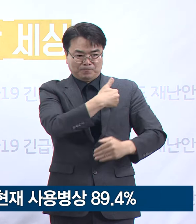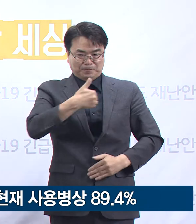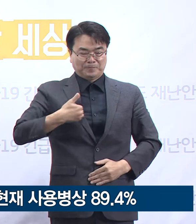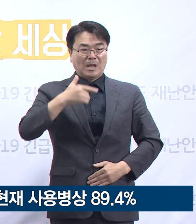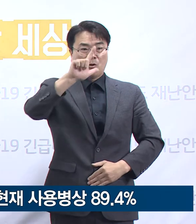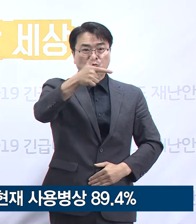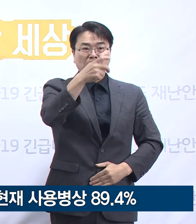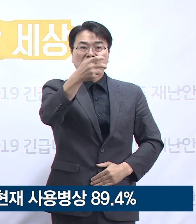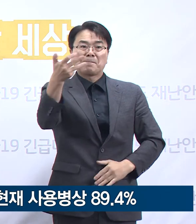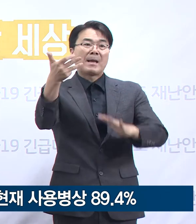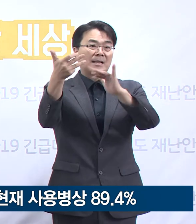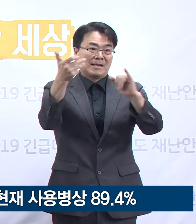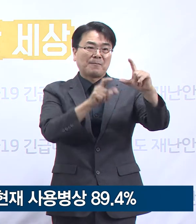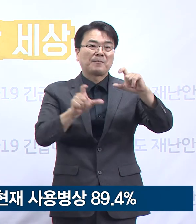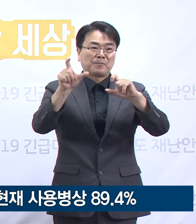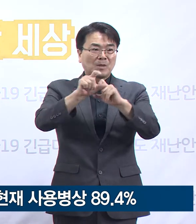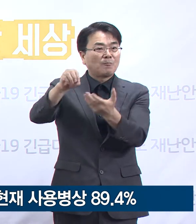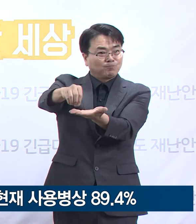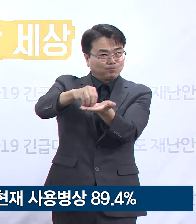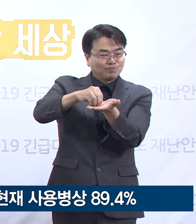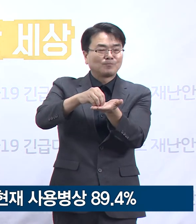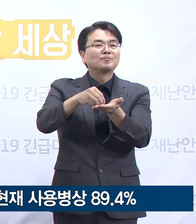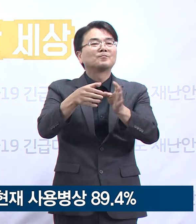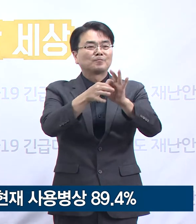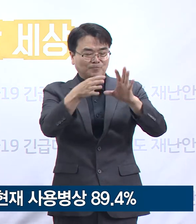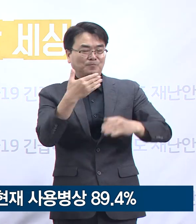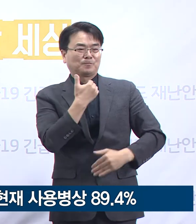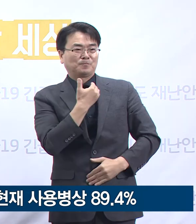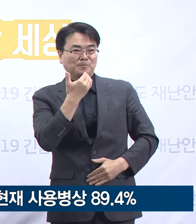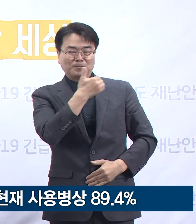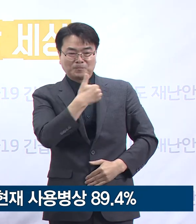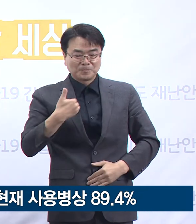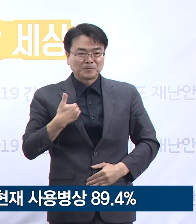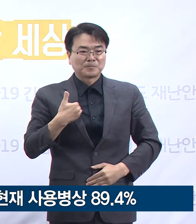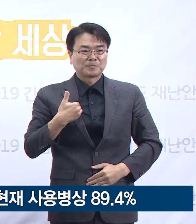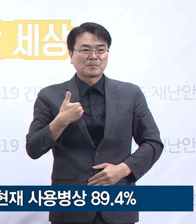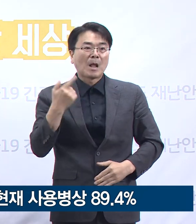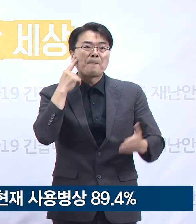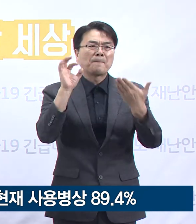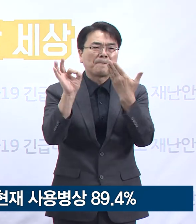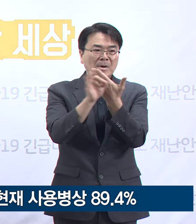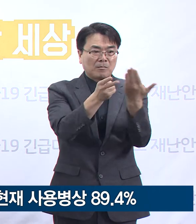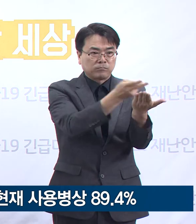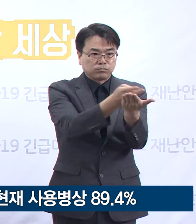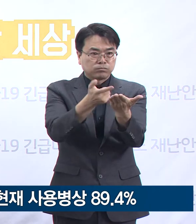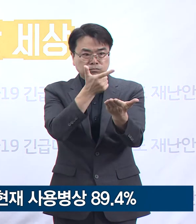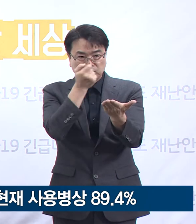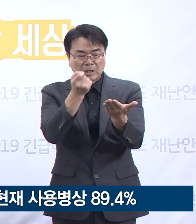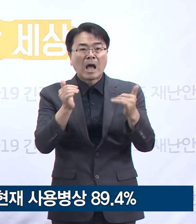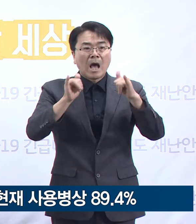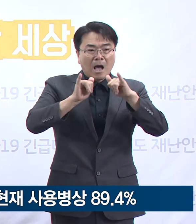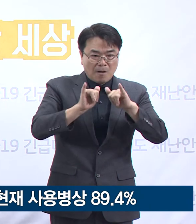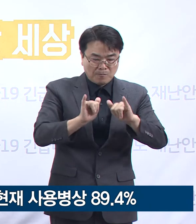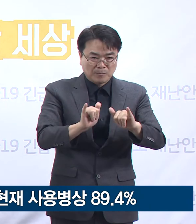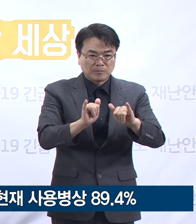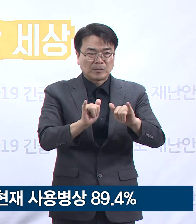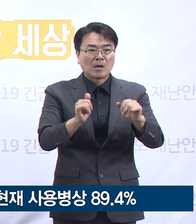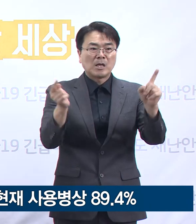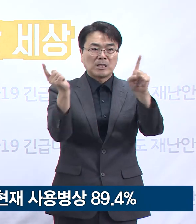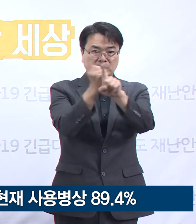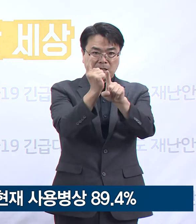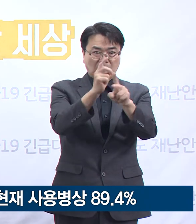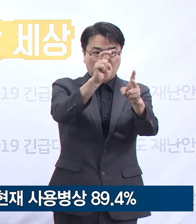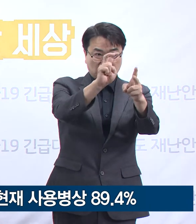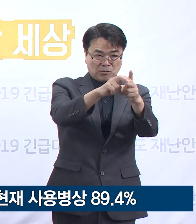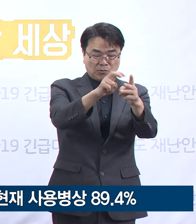618명입니다. 경기도는 치료 병상 부족에 대비해 생활치료센터 및 치료 병실의 추가 확보